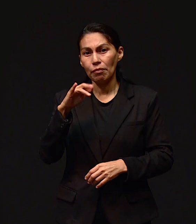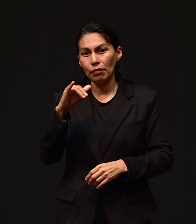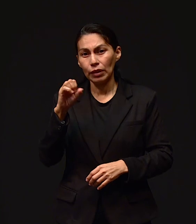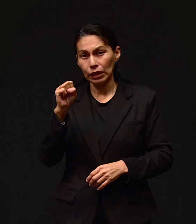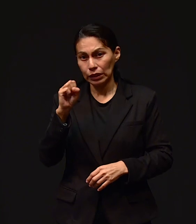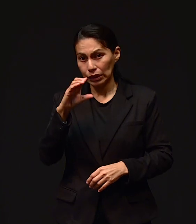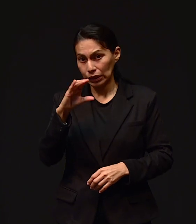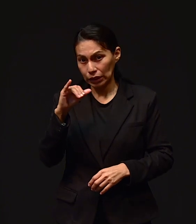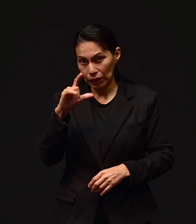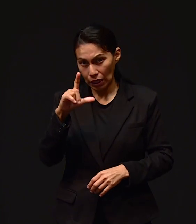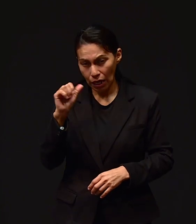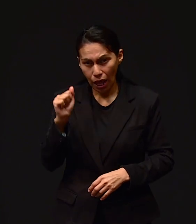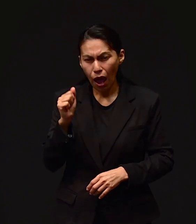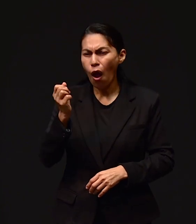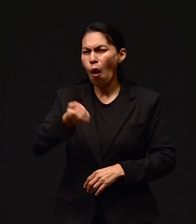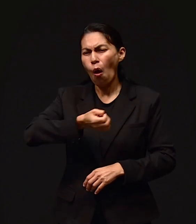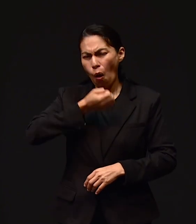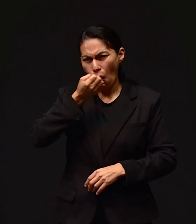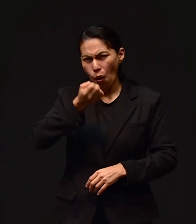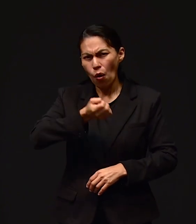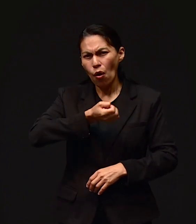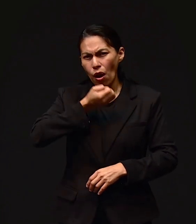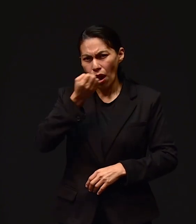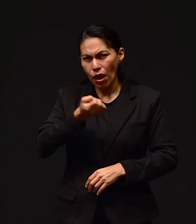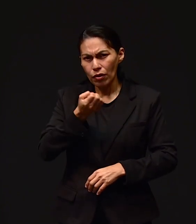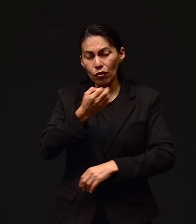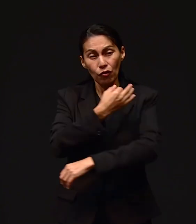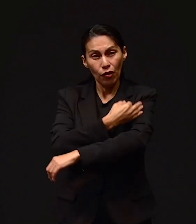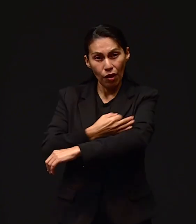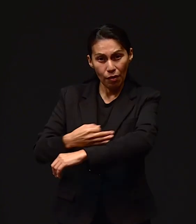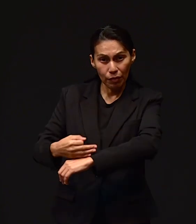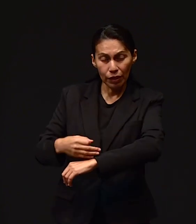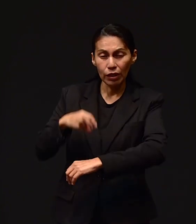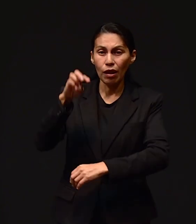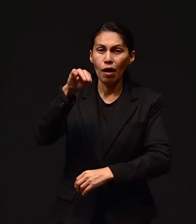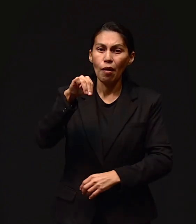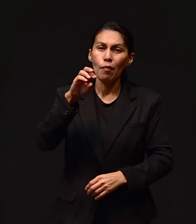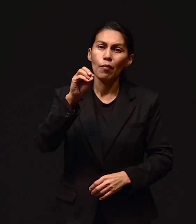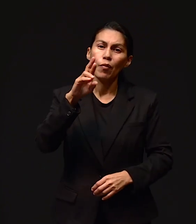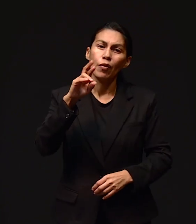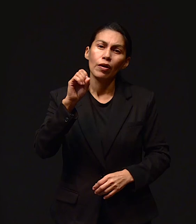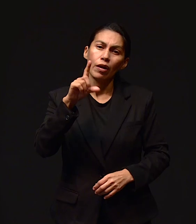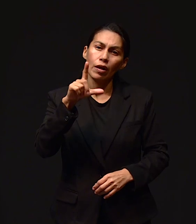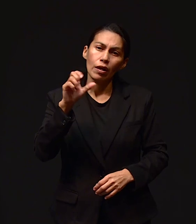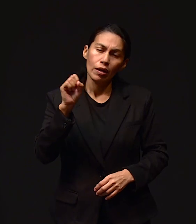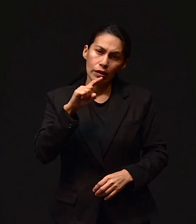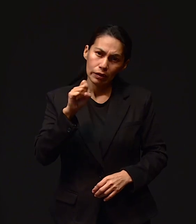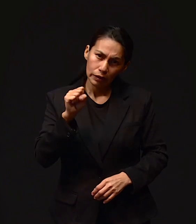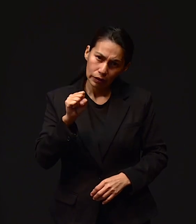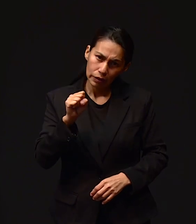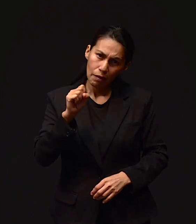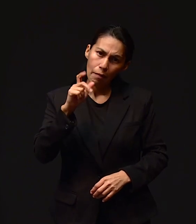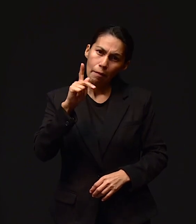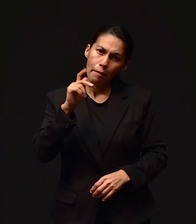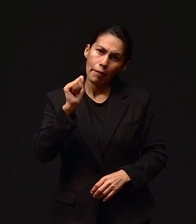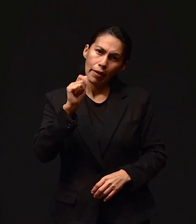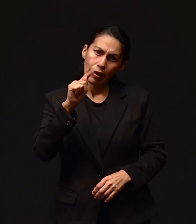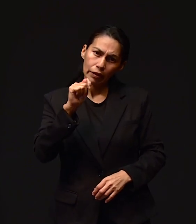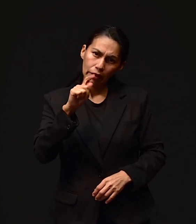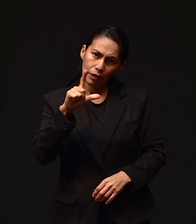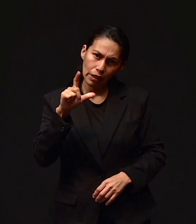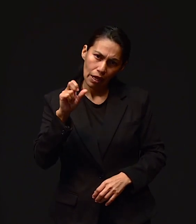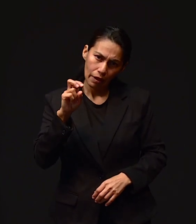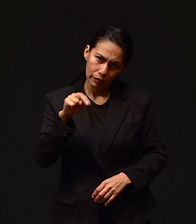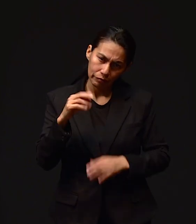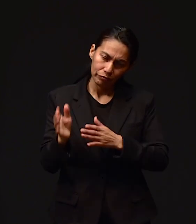comentado de Priscila Y estamos O vamos a orar por La familia Morales Patlán Pido por